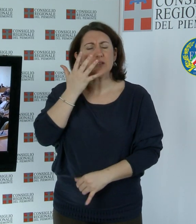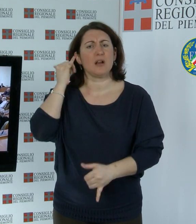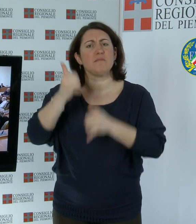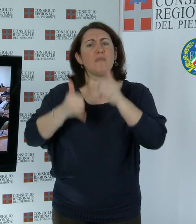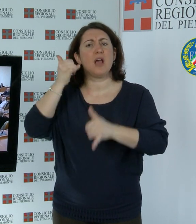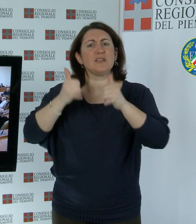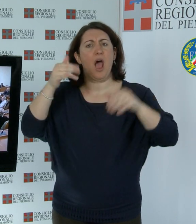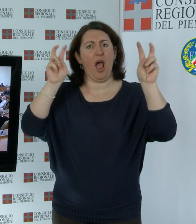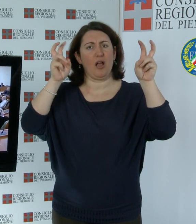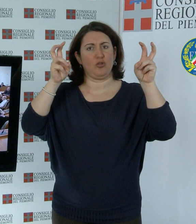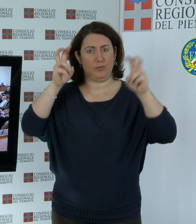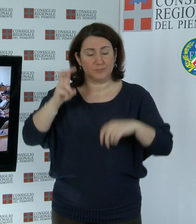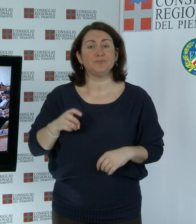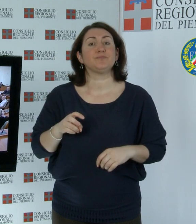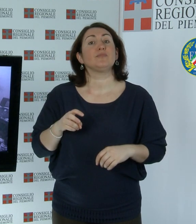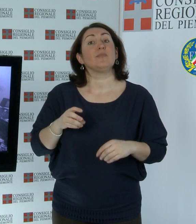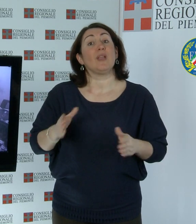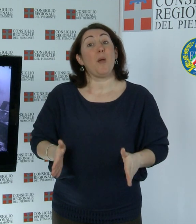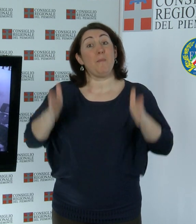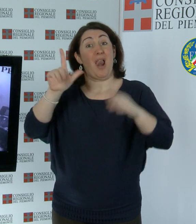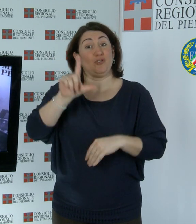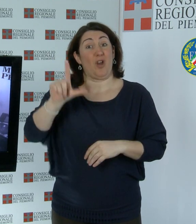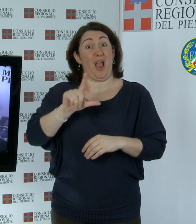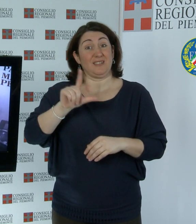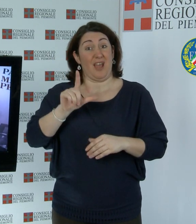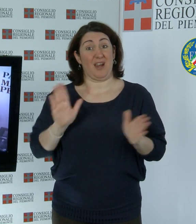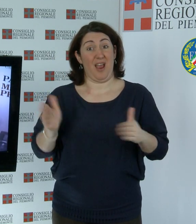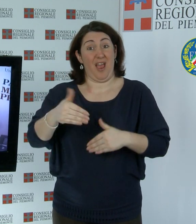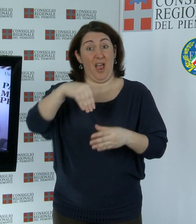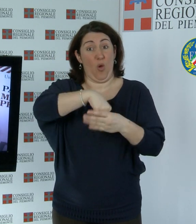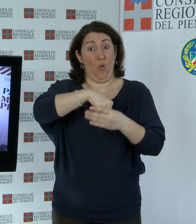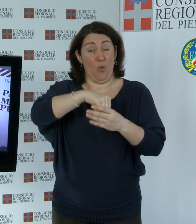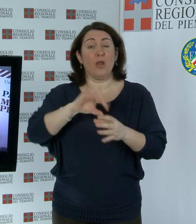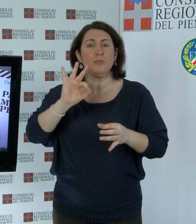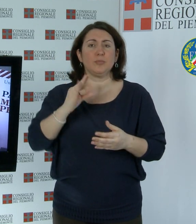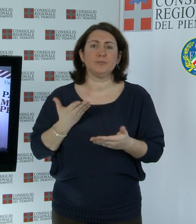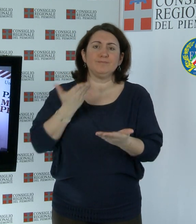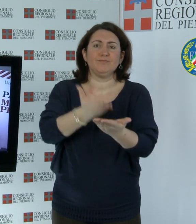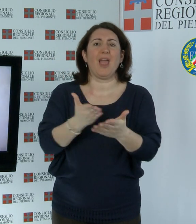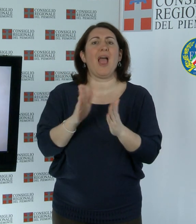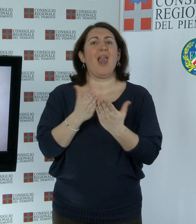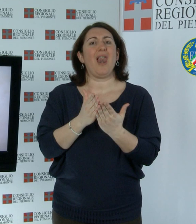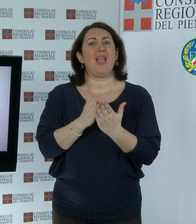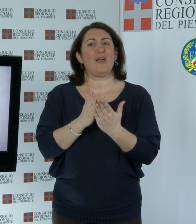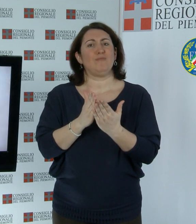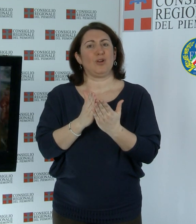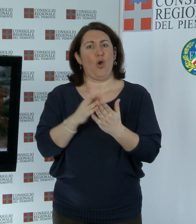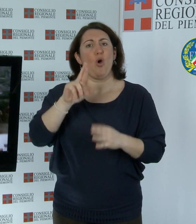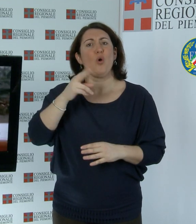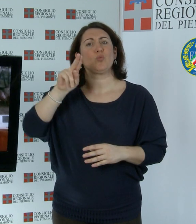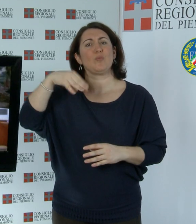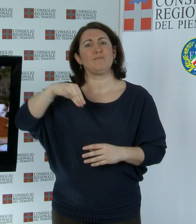Lascres il 5 marzo è stato presentato il libro Maschere per un massacro di Paolo Rumiz, a cura del Comitato Resistenza e Costituzione.